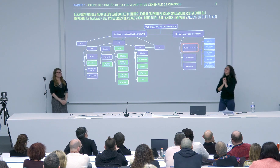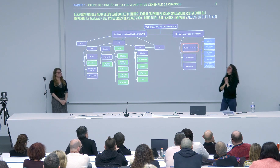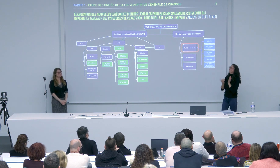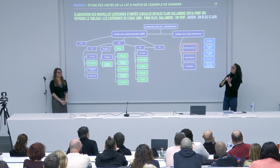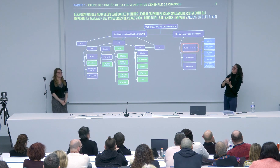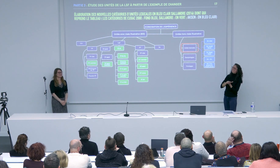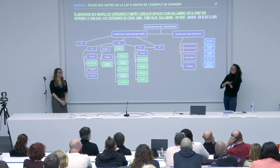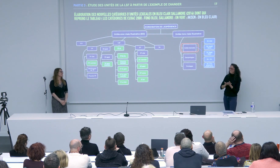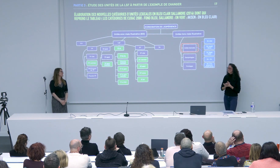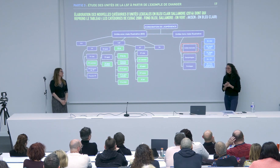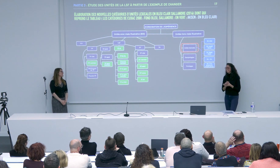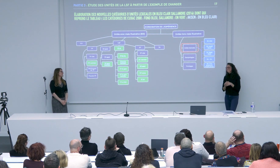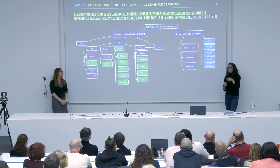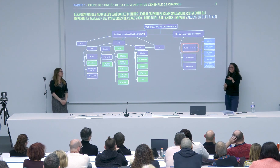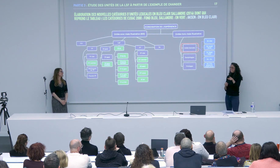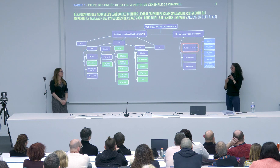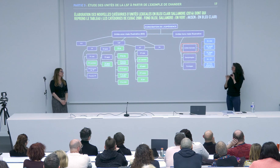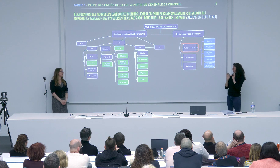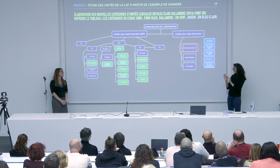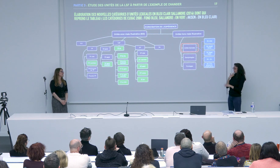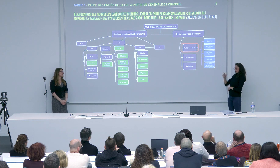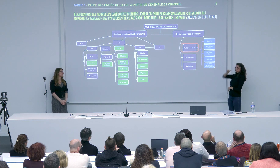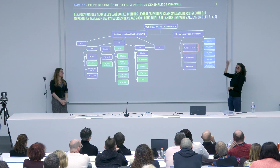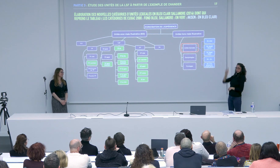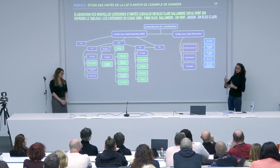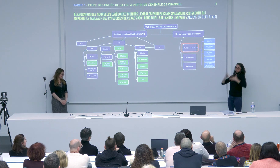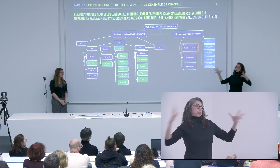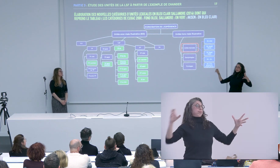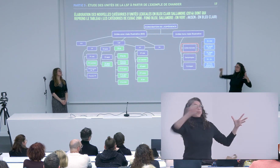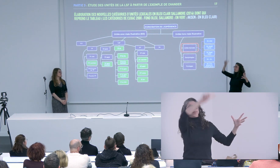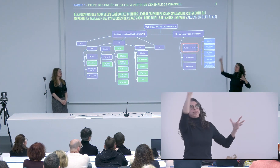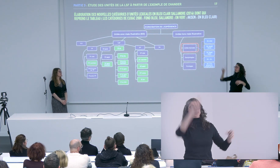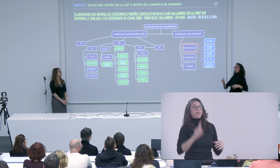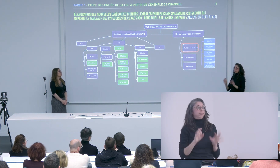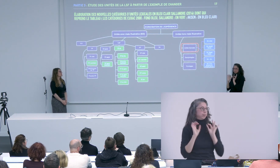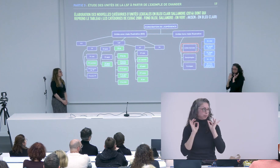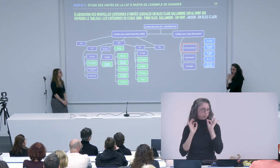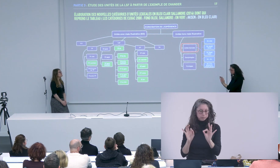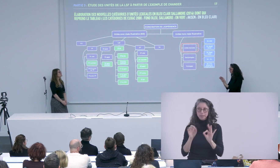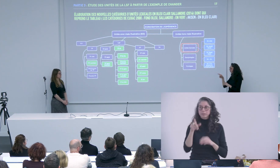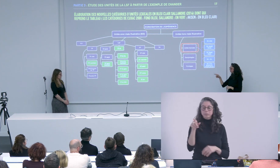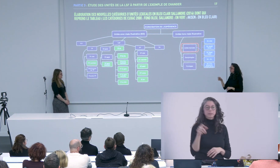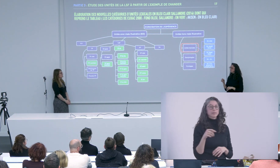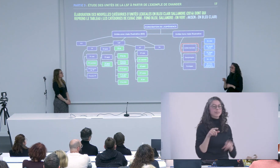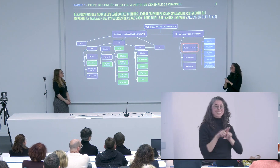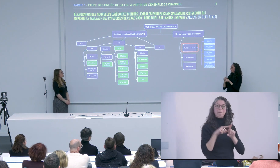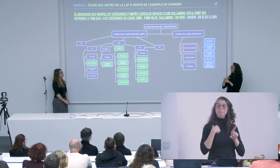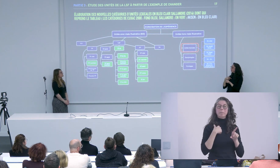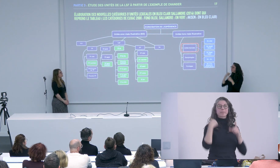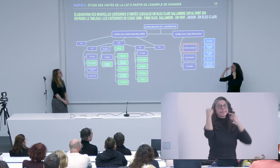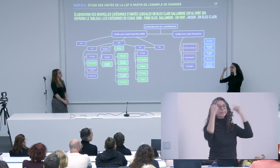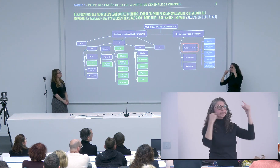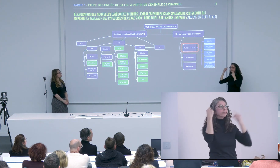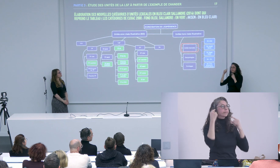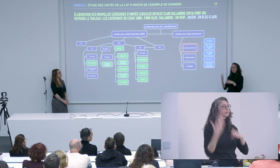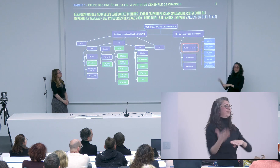très bien encore désolé pour les interprètes effectivement ça c'est une très très grande question une très